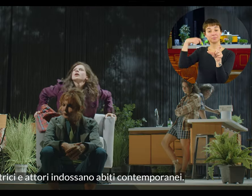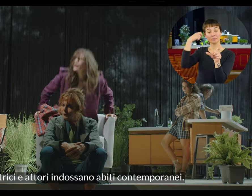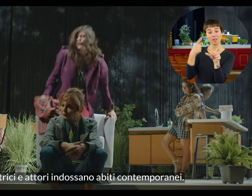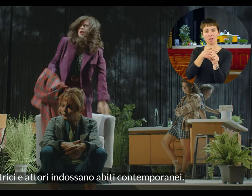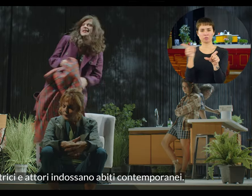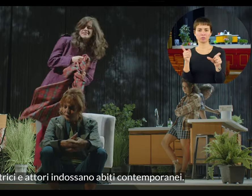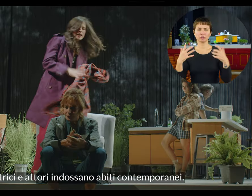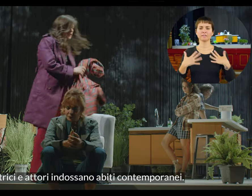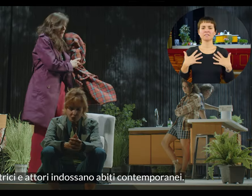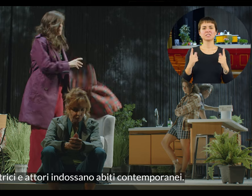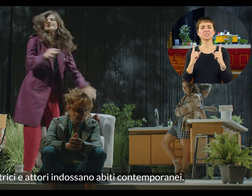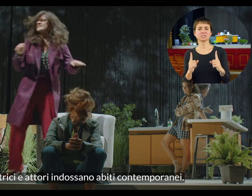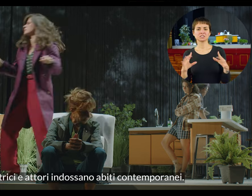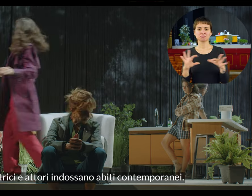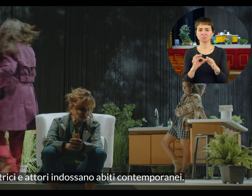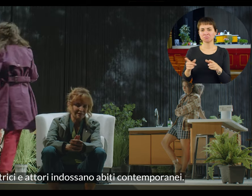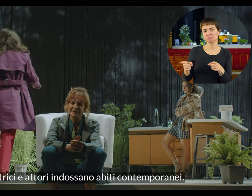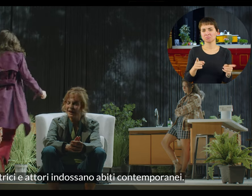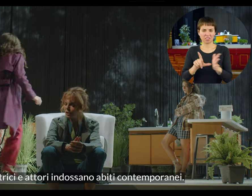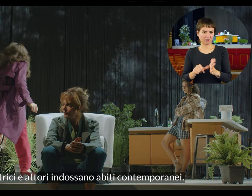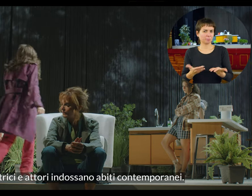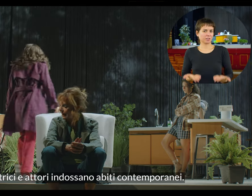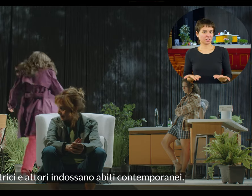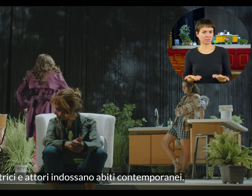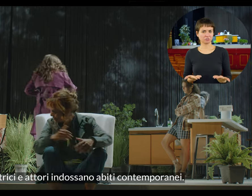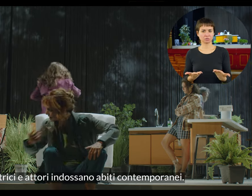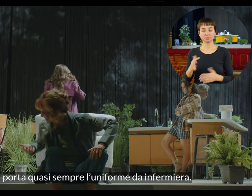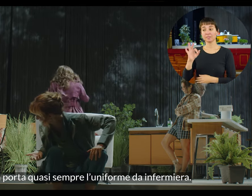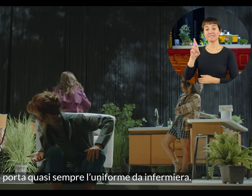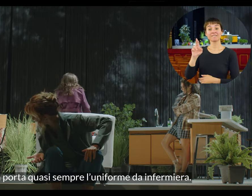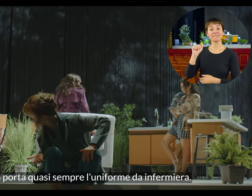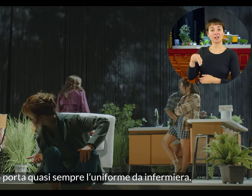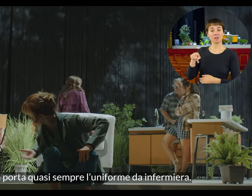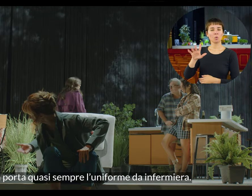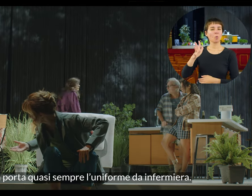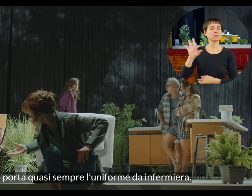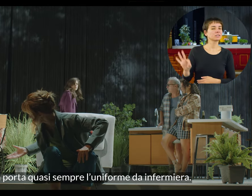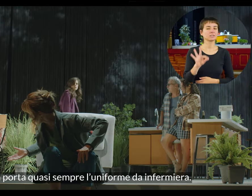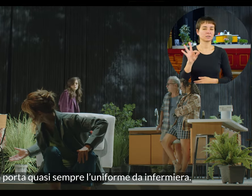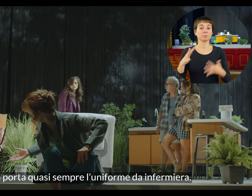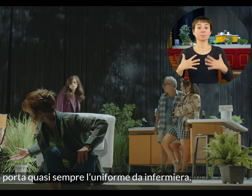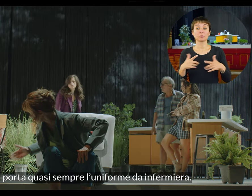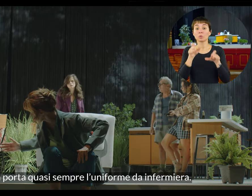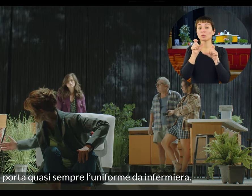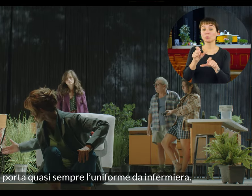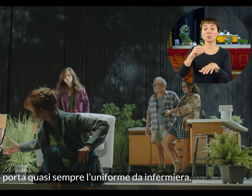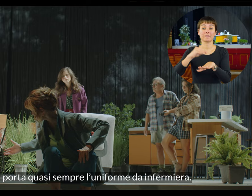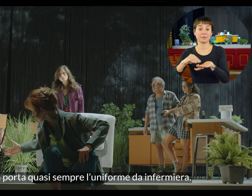Attrici e attori indossano abiti contemporanei. Fran porta quasi sempre l'uniforme da